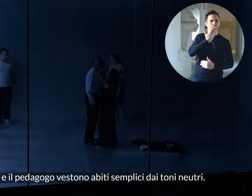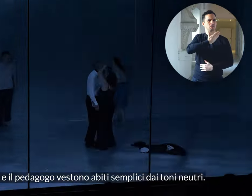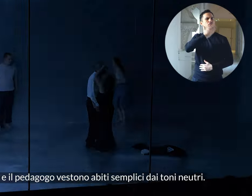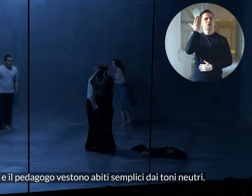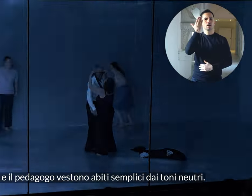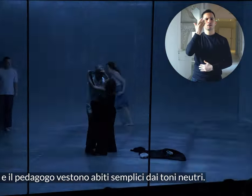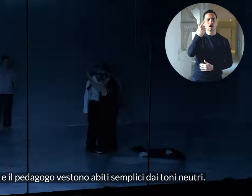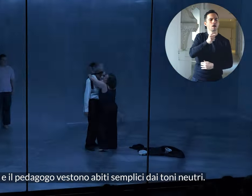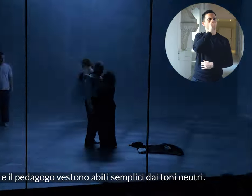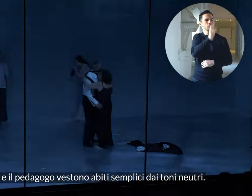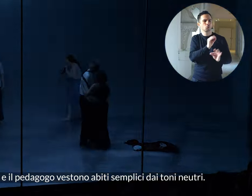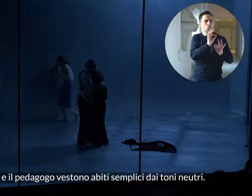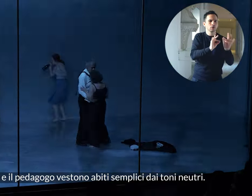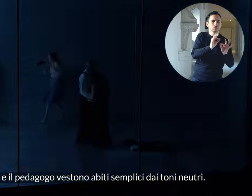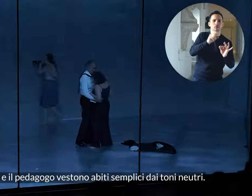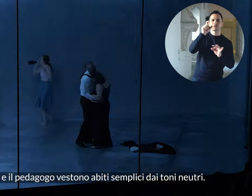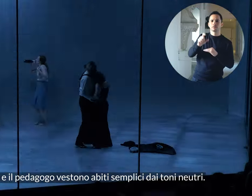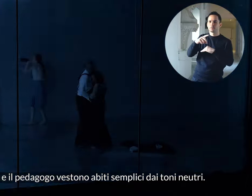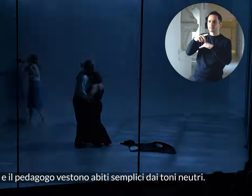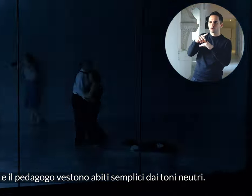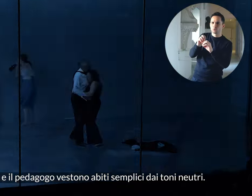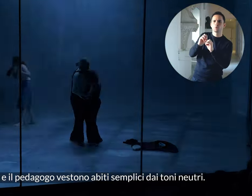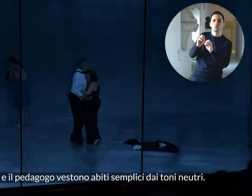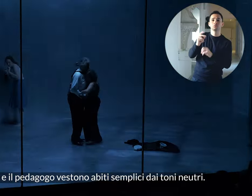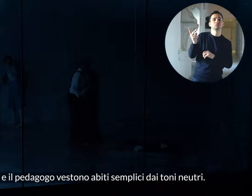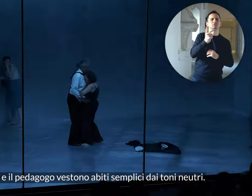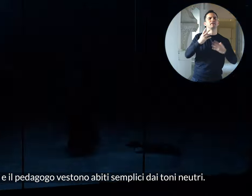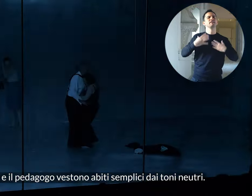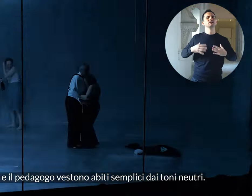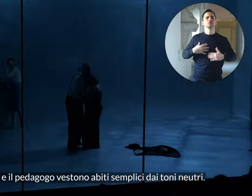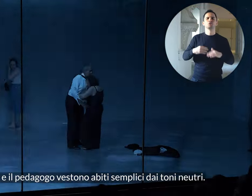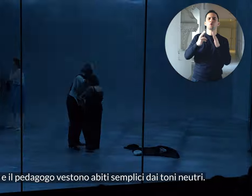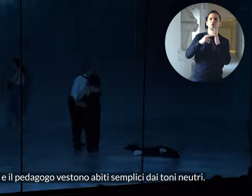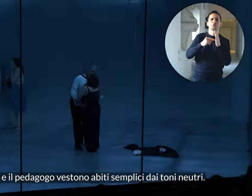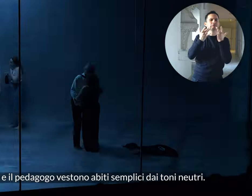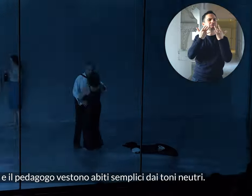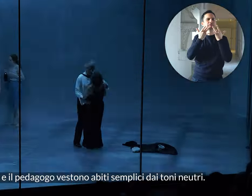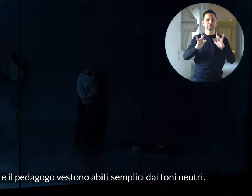La nutrice e il pedagogo vestono abiti semplici dai toni neutri.